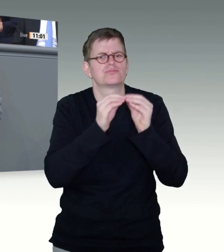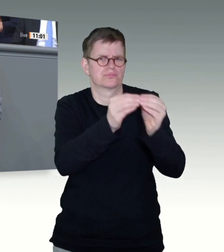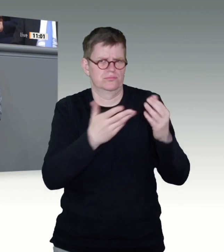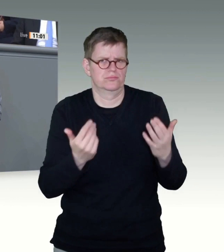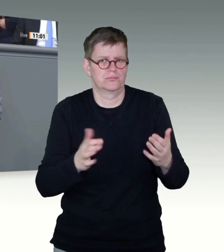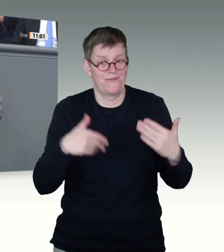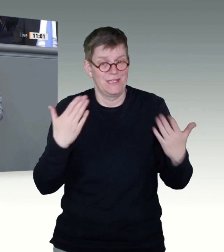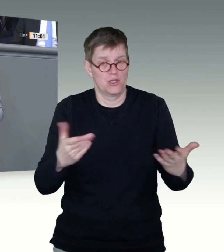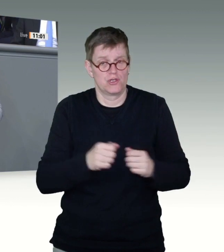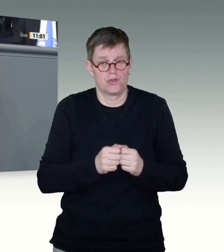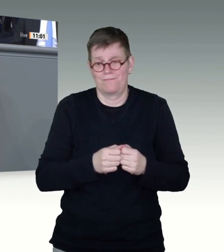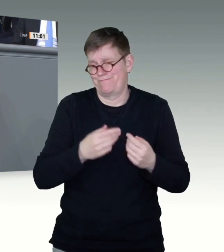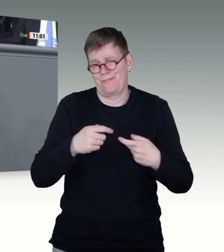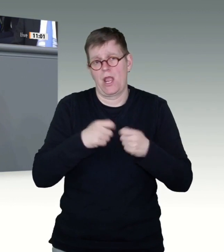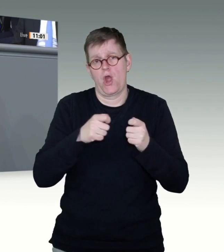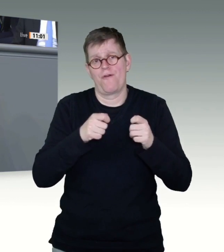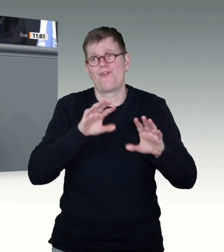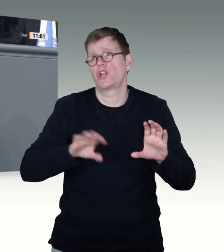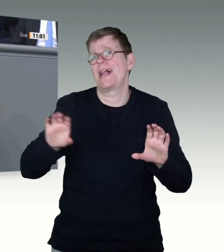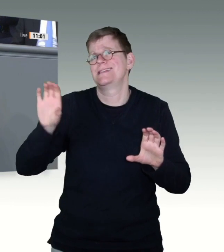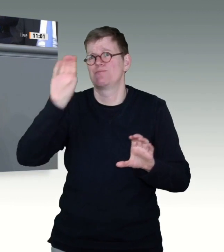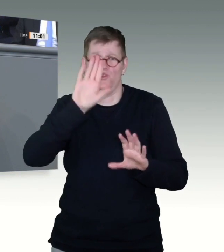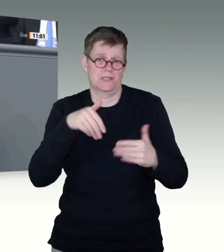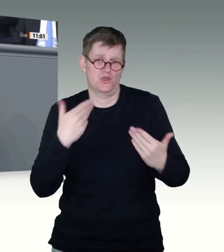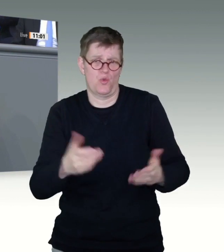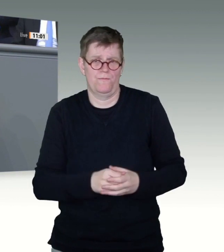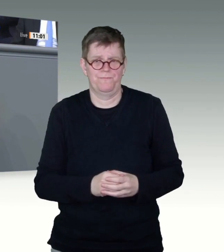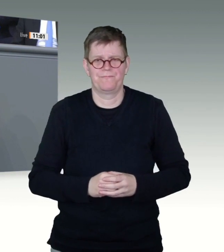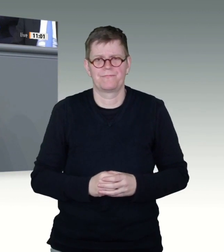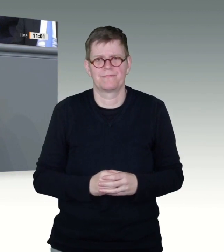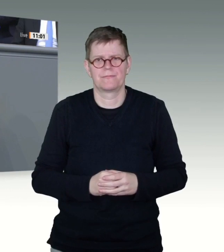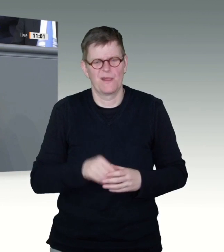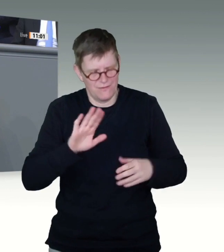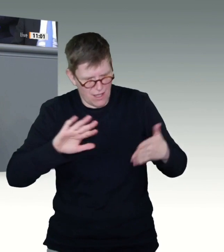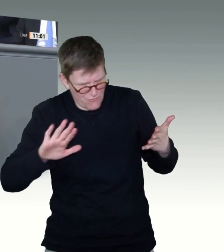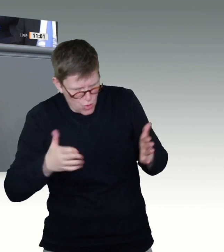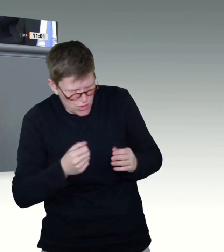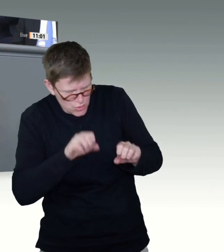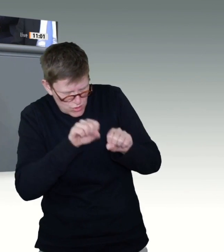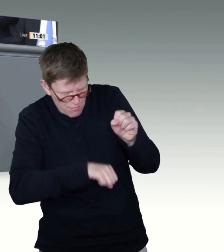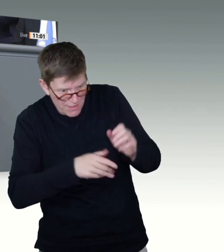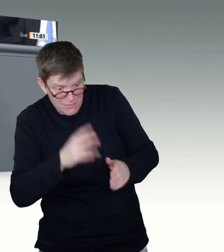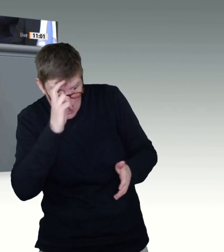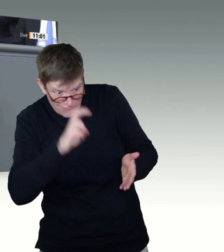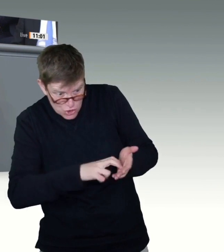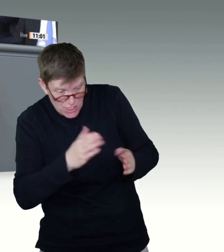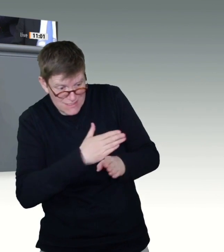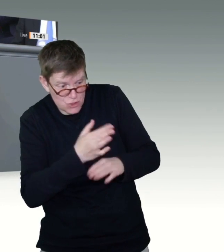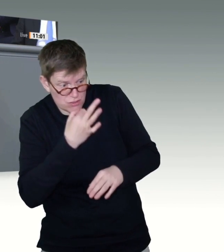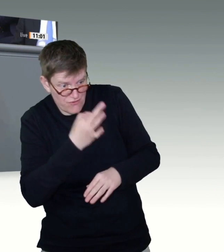ich Sie noch mal kurz unterbrechen? Erlauben Sie eine Zwischenfrage oder eine Bemerkung von Maria Klein-Schmeig? Nein, ich mache mal weiter. Meine